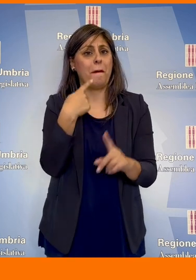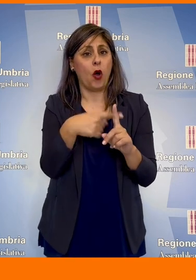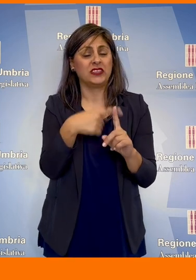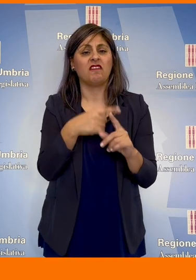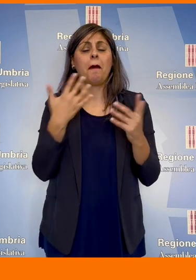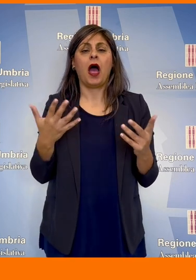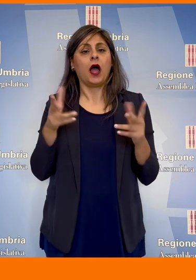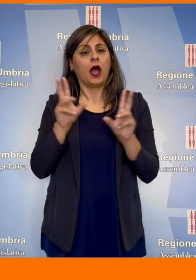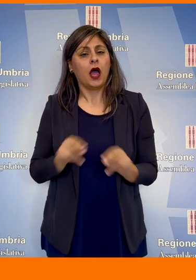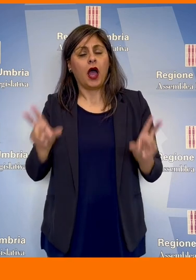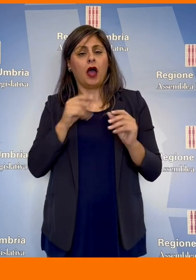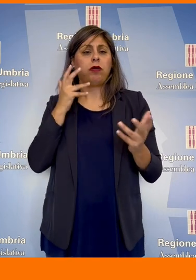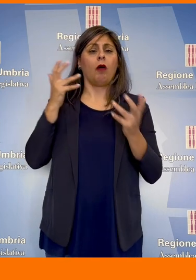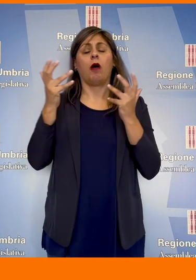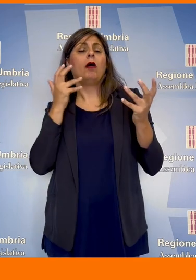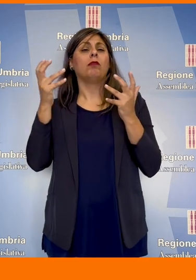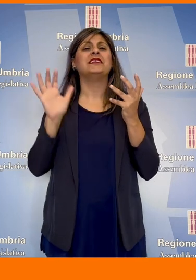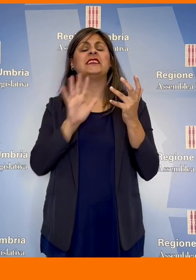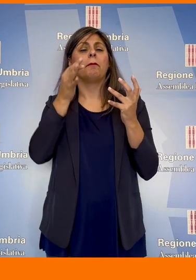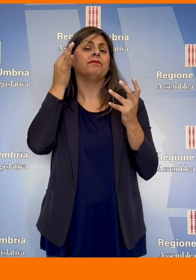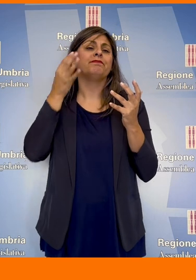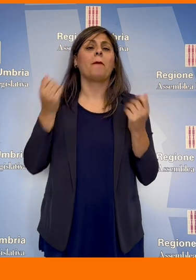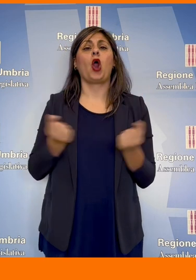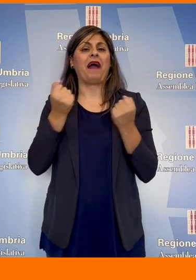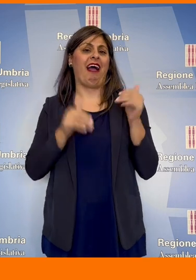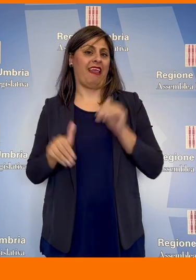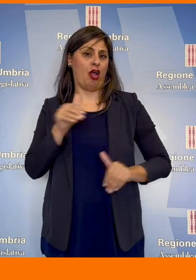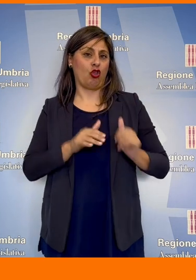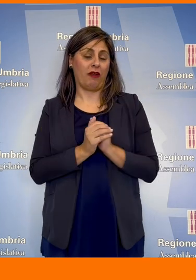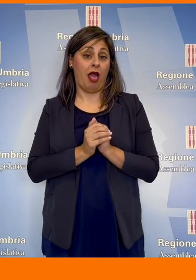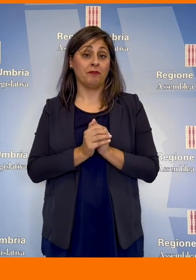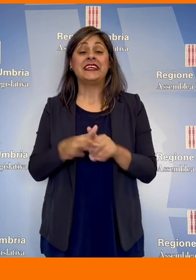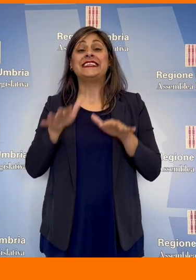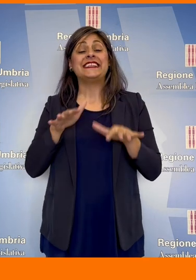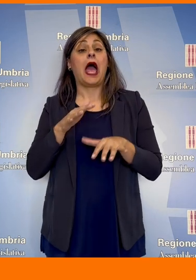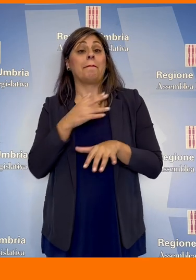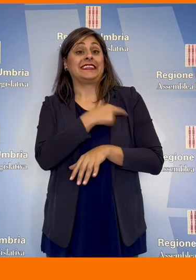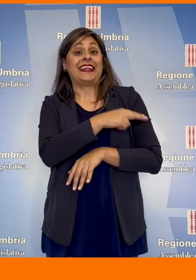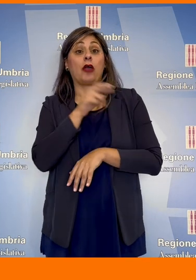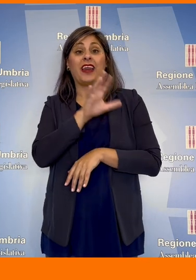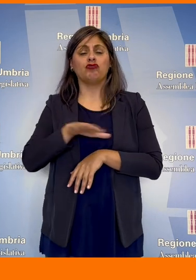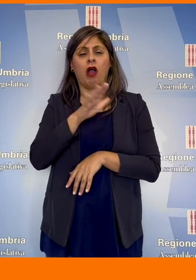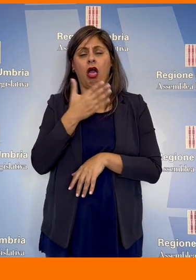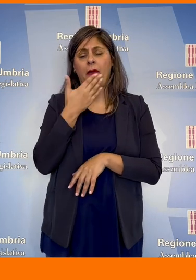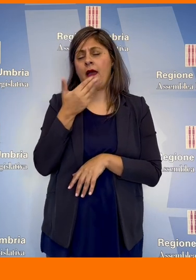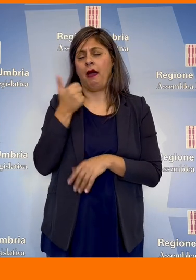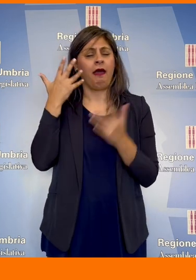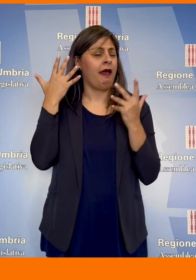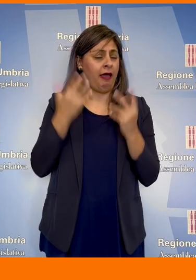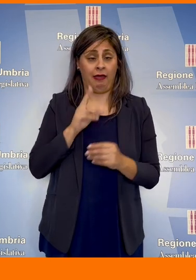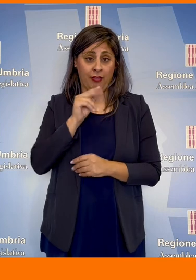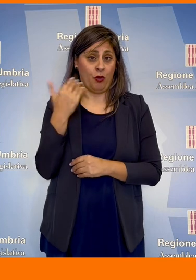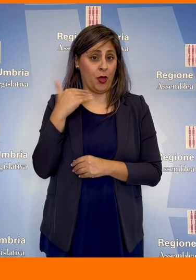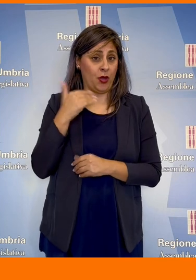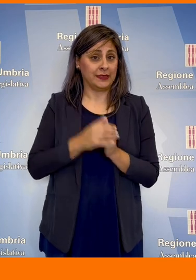enfasi, toni e ridondanza ne fanno un elemento di propaganda elettorale. Il sistema sanitario regionale soffre di carenze importanti, ricorda